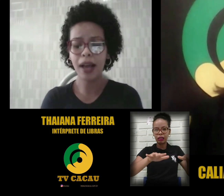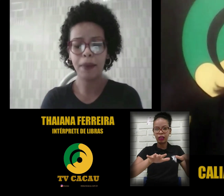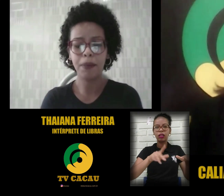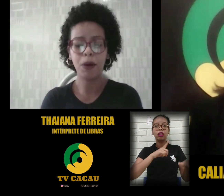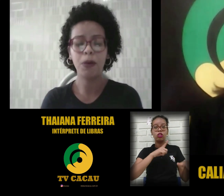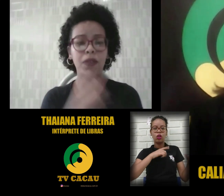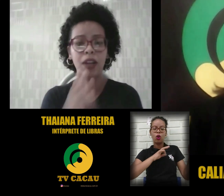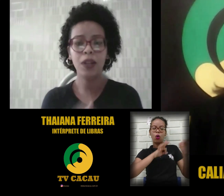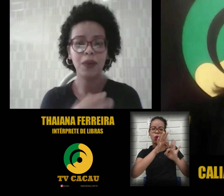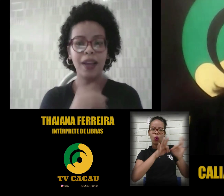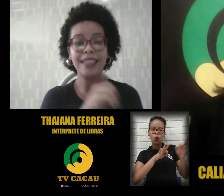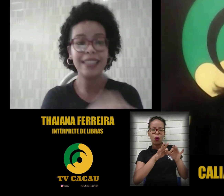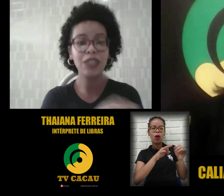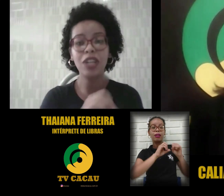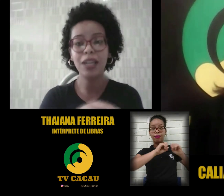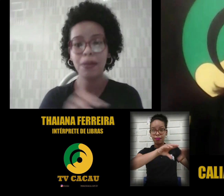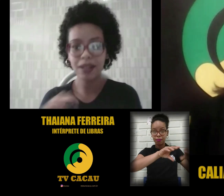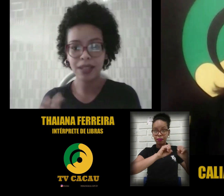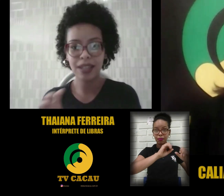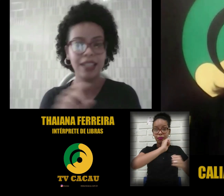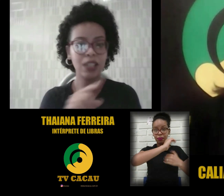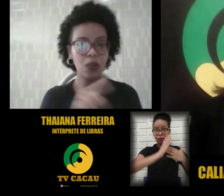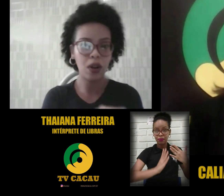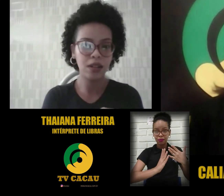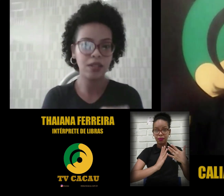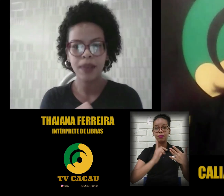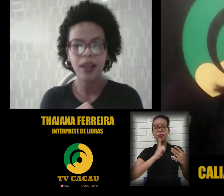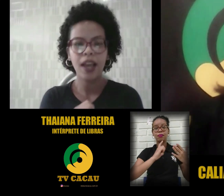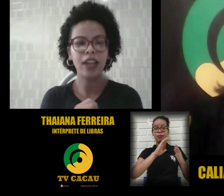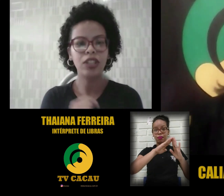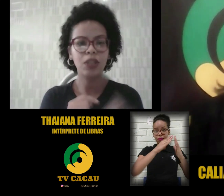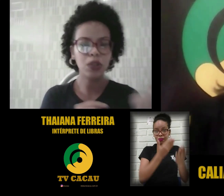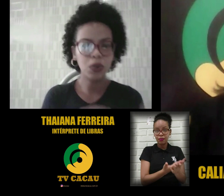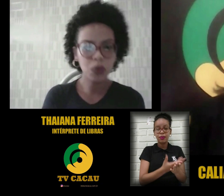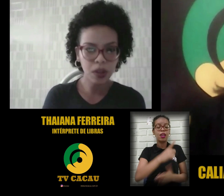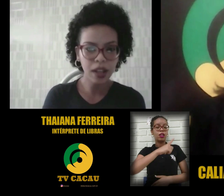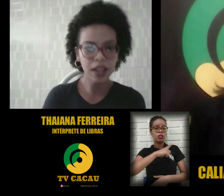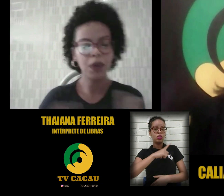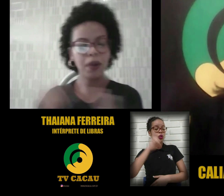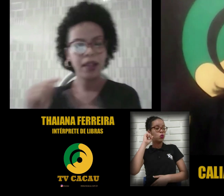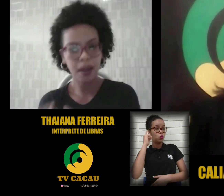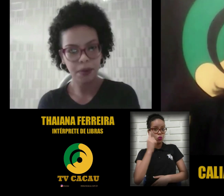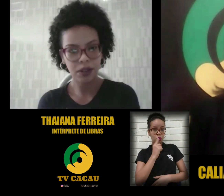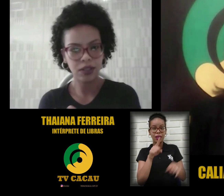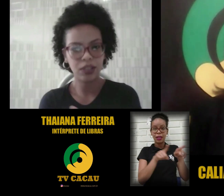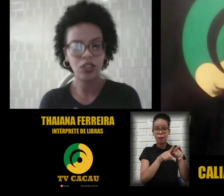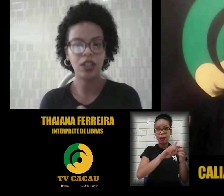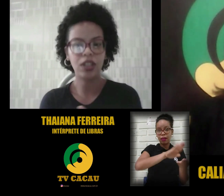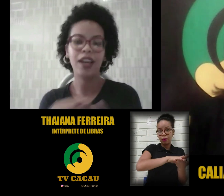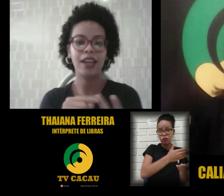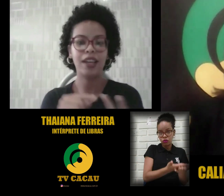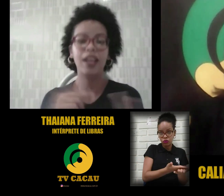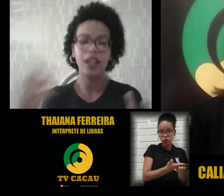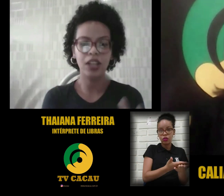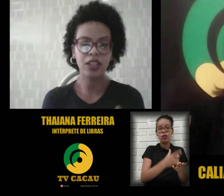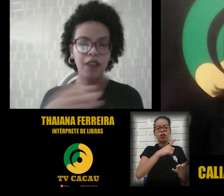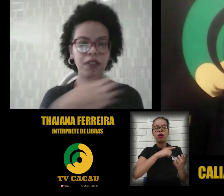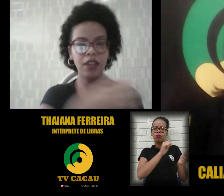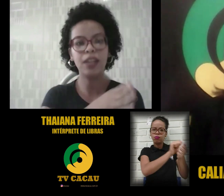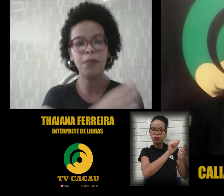estava promovendo ensino de Libras nas escolas. Aí tinha uma surda e um intérprete, que estavam sempre